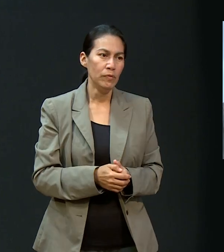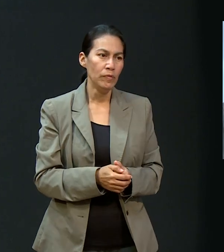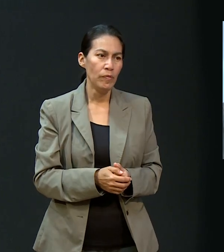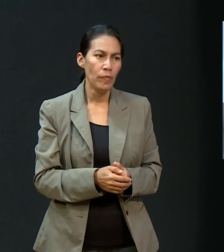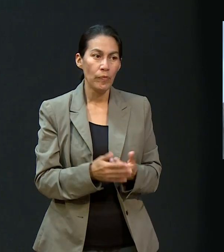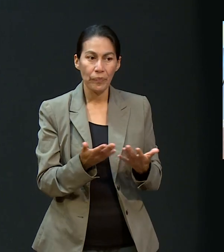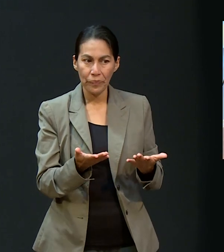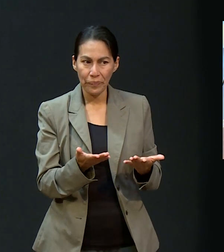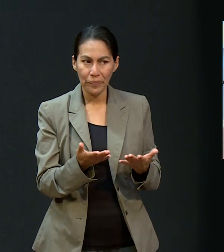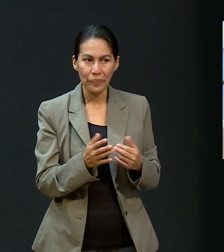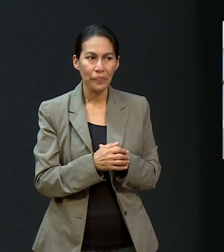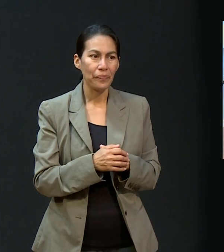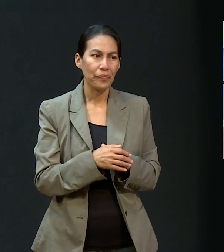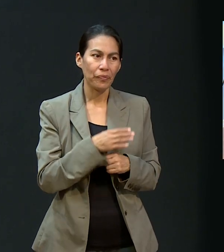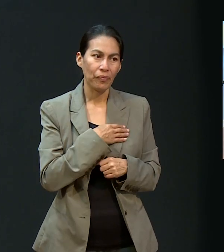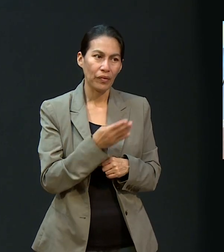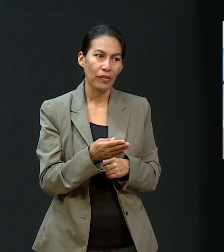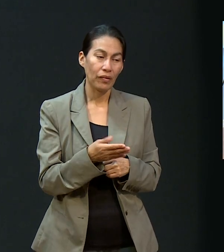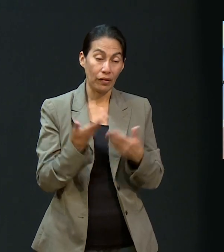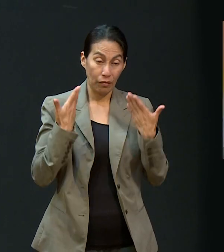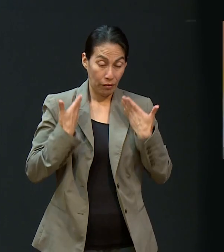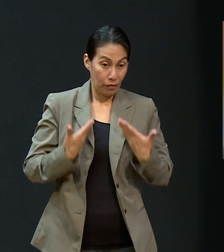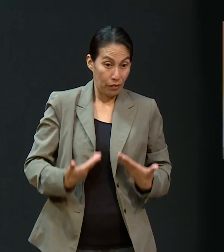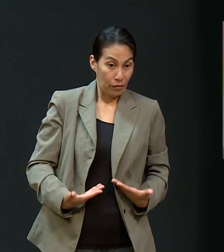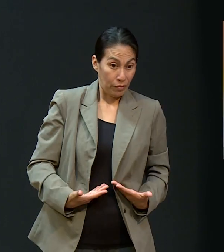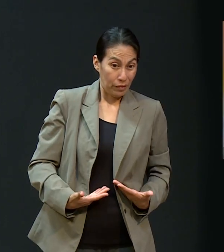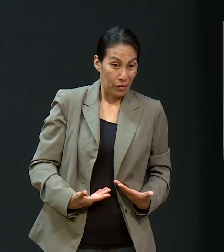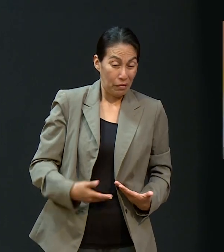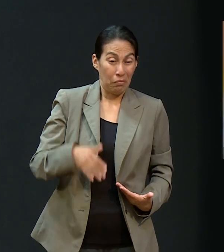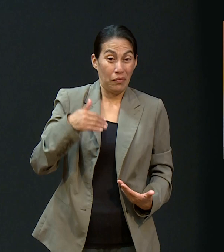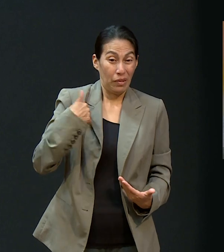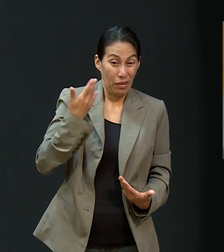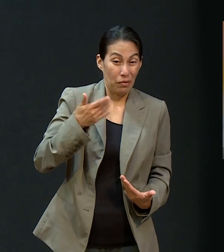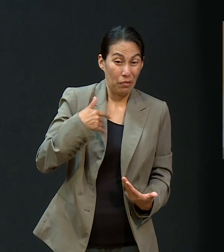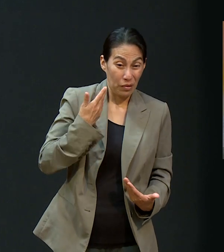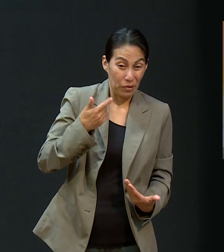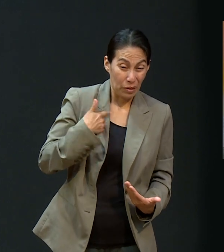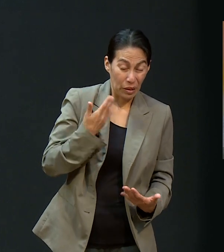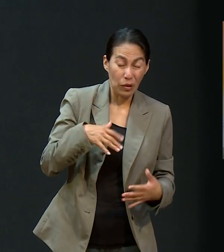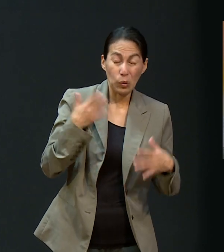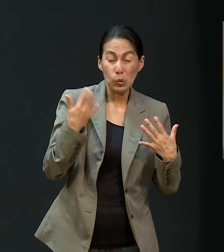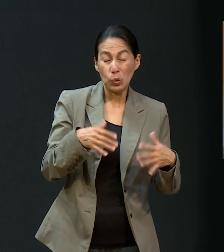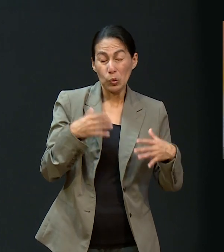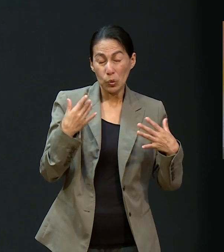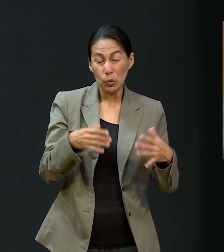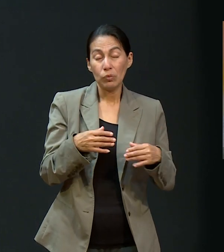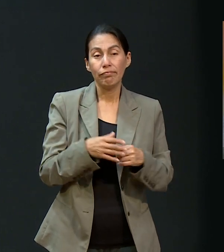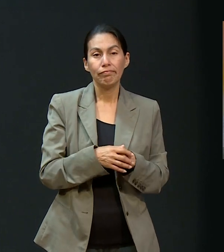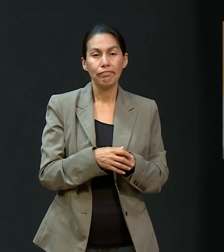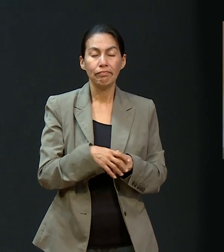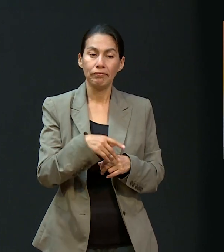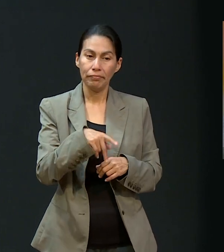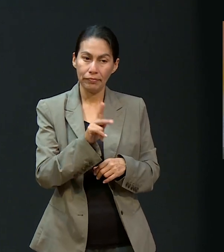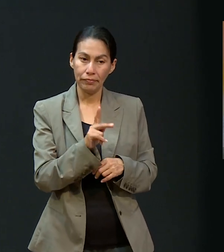por ti. Bueno, como usted mencionó, Pastor, en verdad mi vida está, considero, llena de milagros y de la mano de Dios.